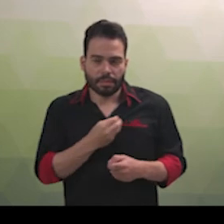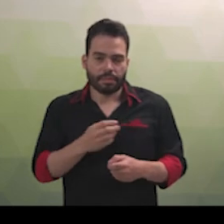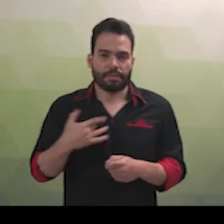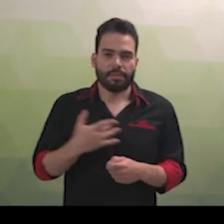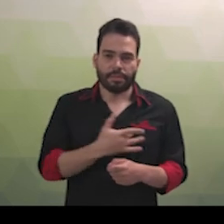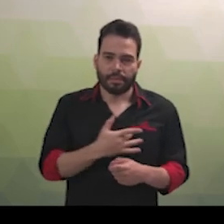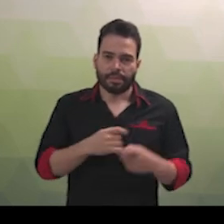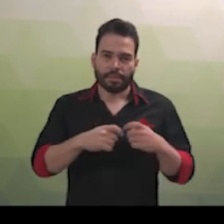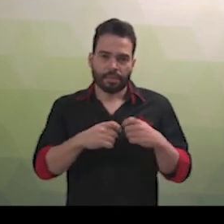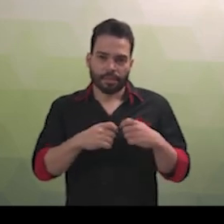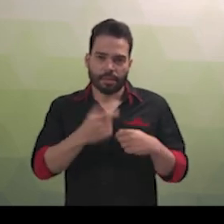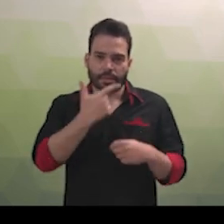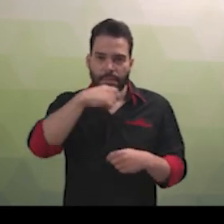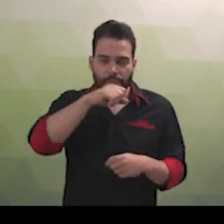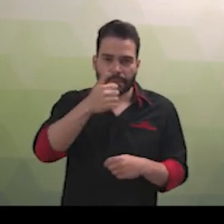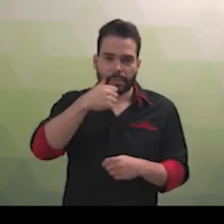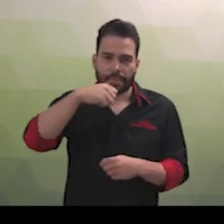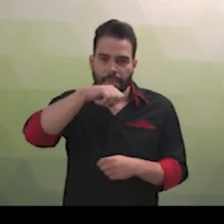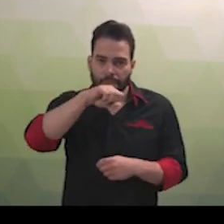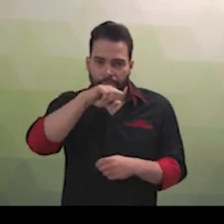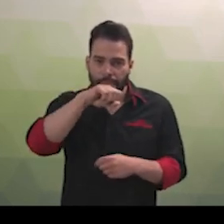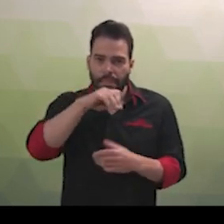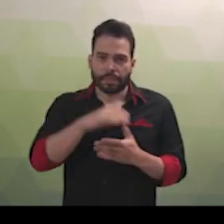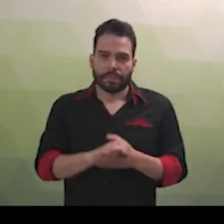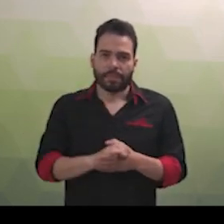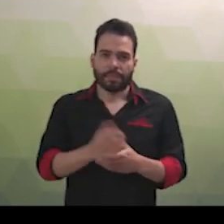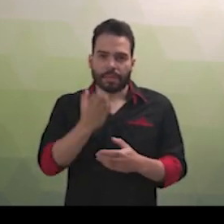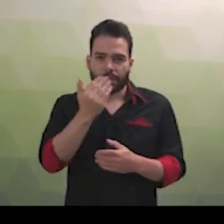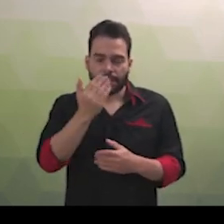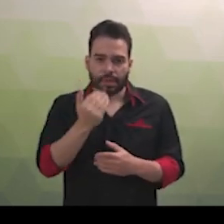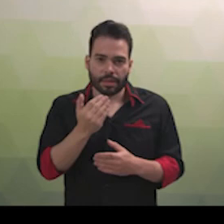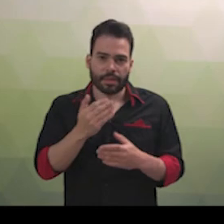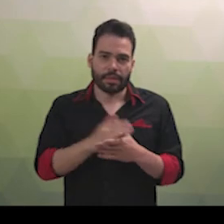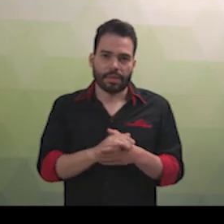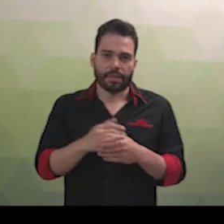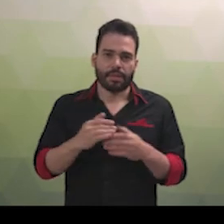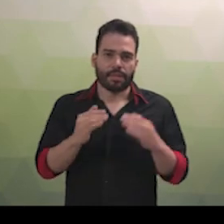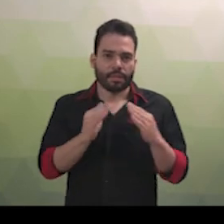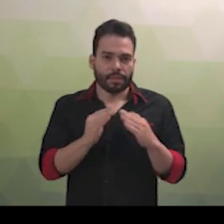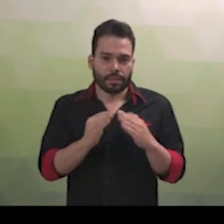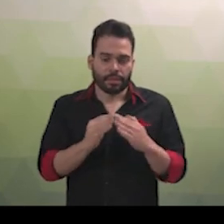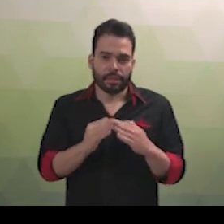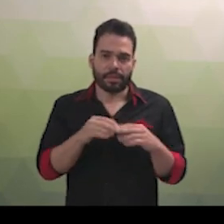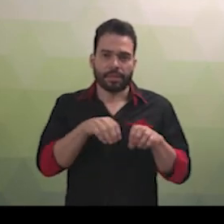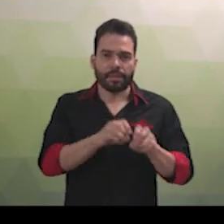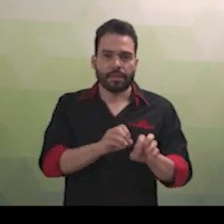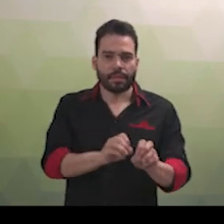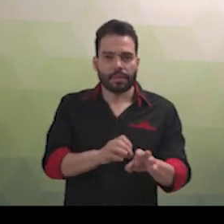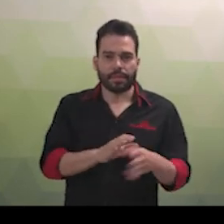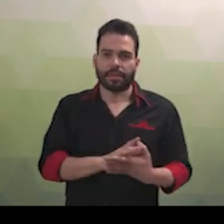saúde, à sexualidade, à paternidade e à maternidade, à alimentação, à habitação, à